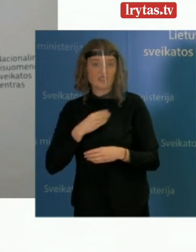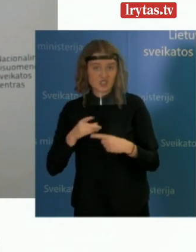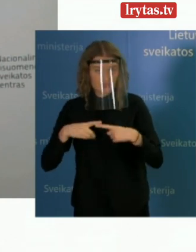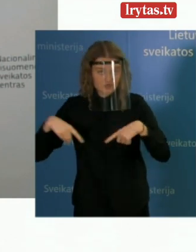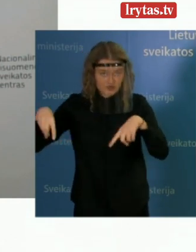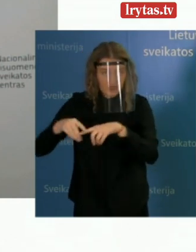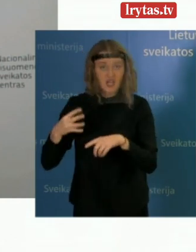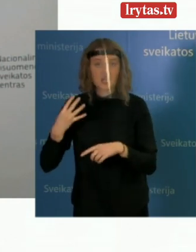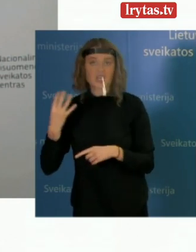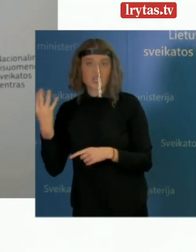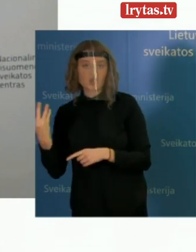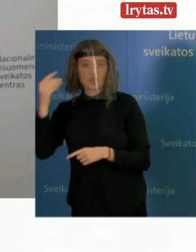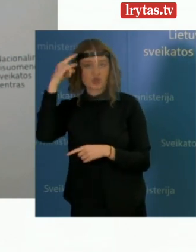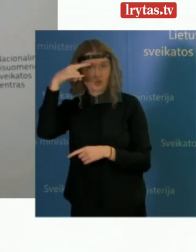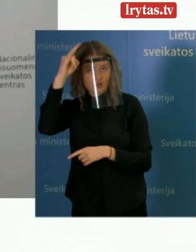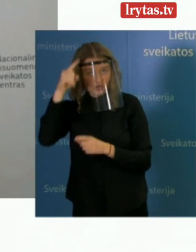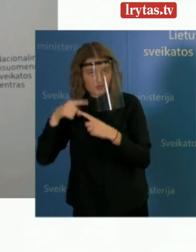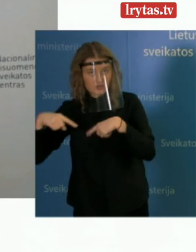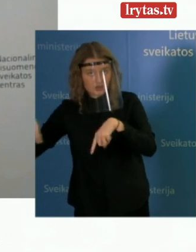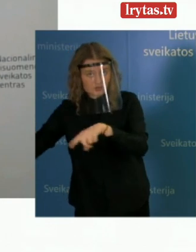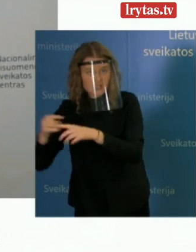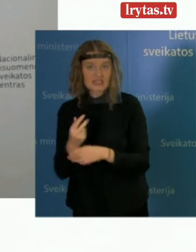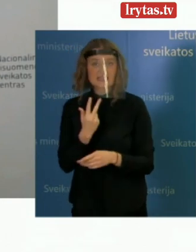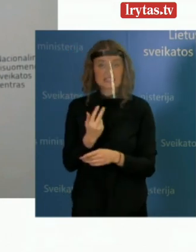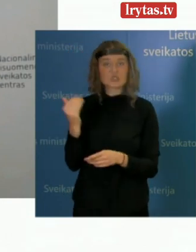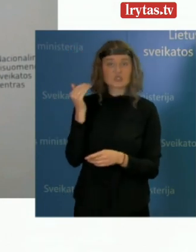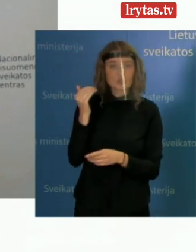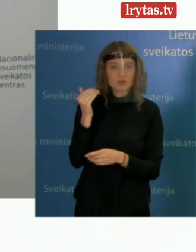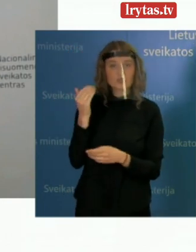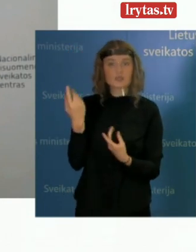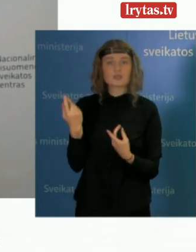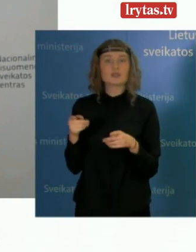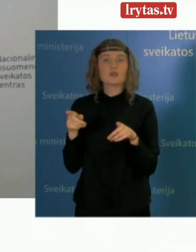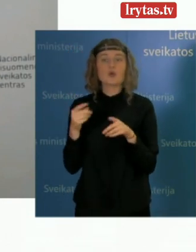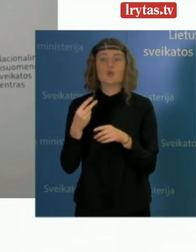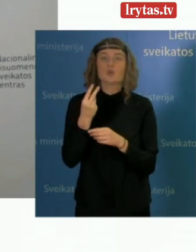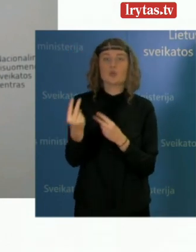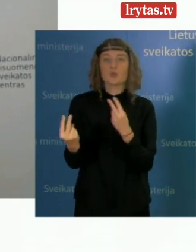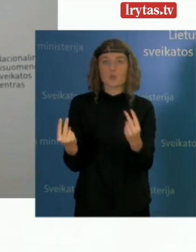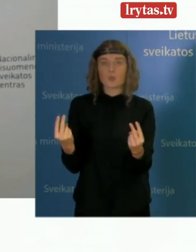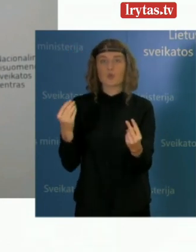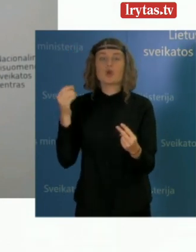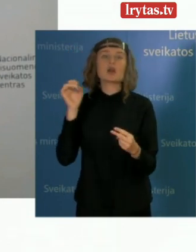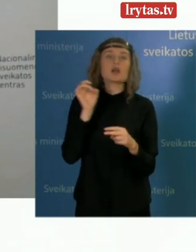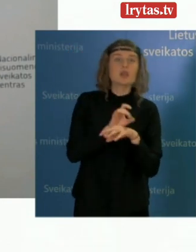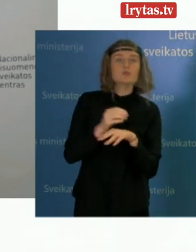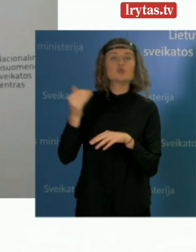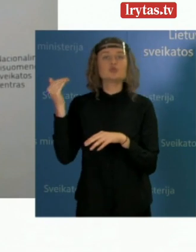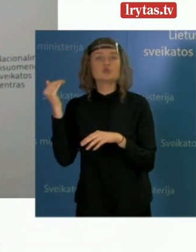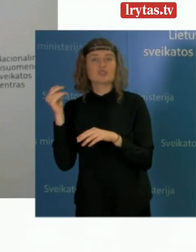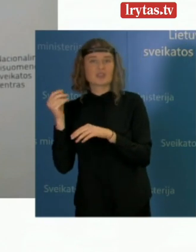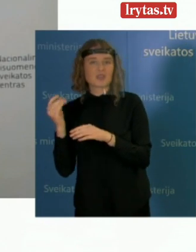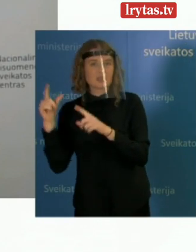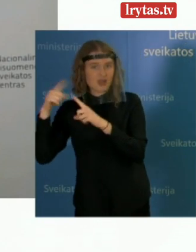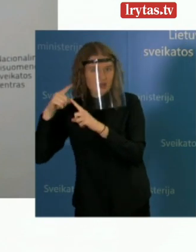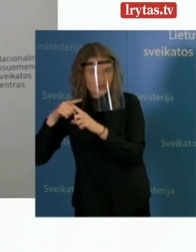Tauragės apskrityse, tris atvejus registravome Šiauliu apskrityje, po du Klaipėdos ir Telšiu apskrityse ir po vieną